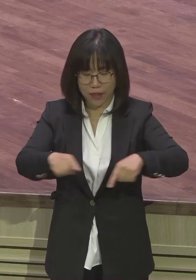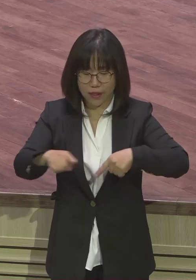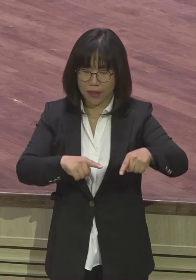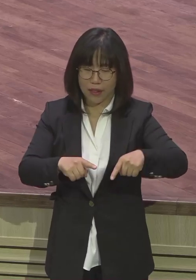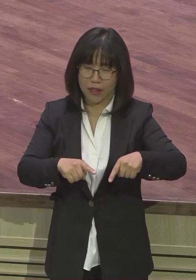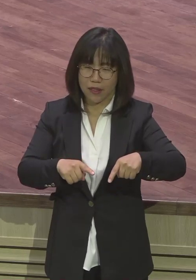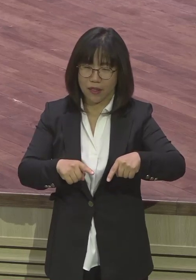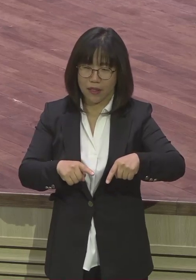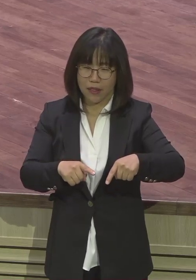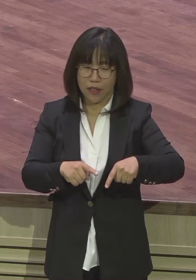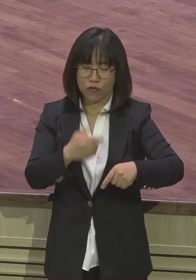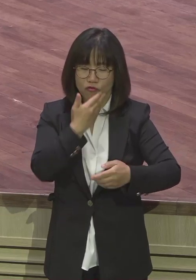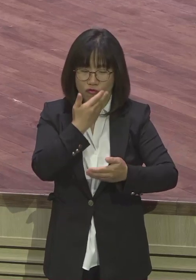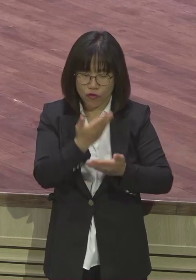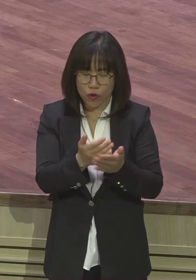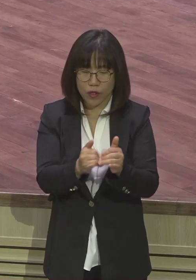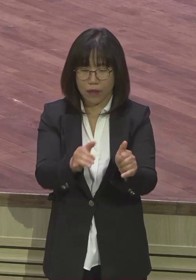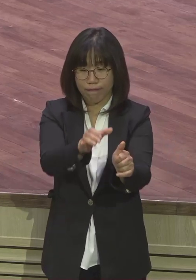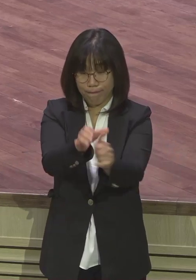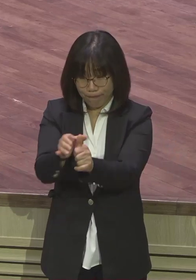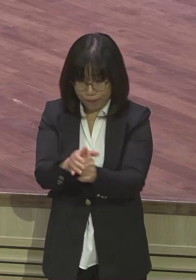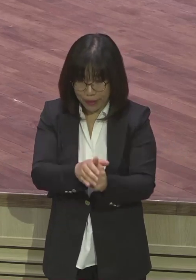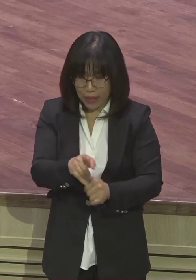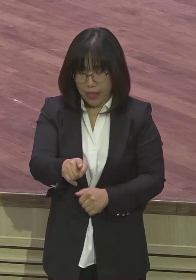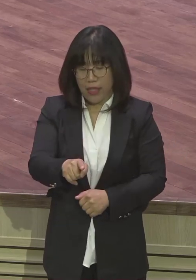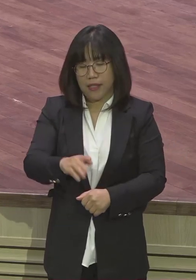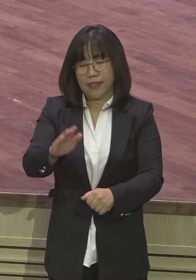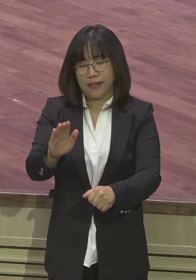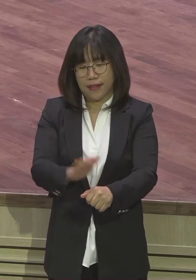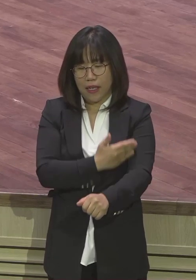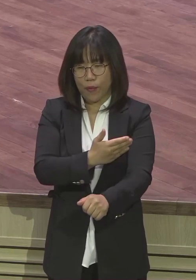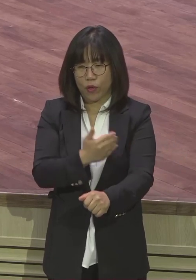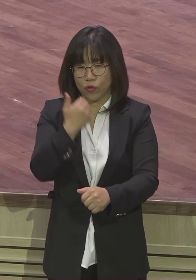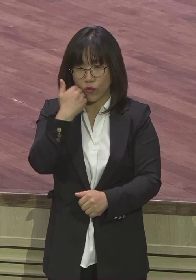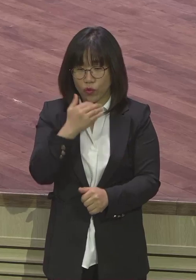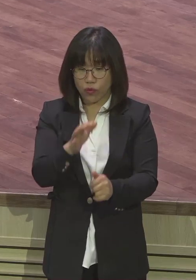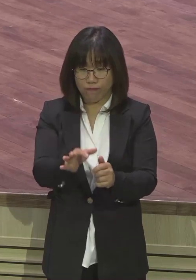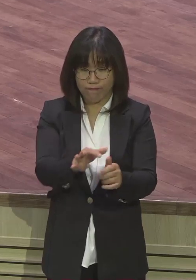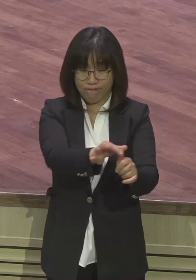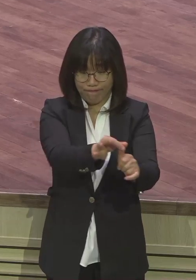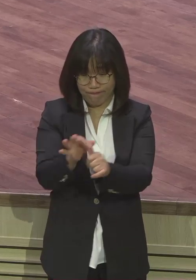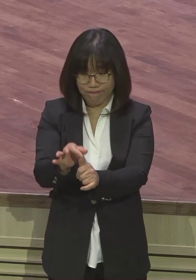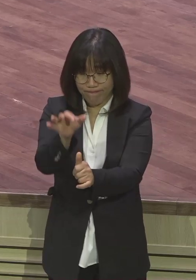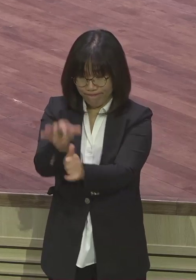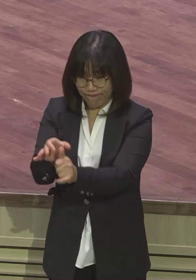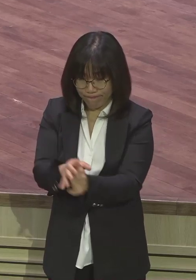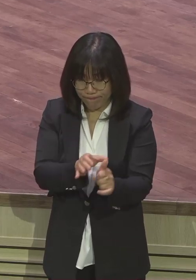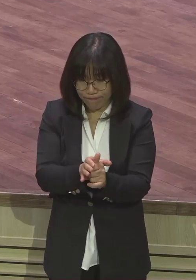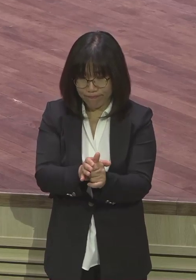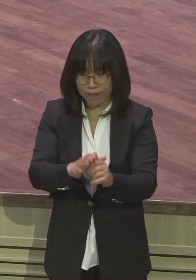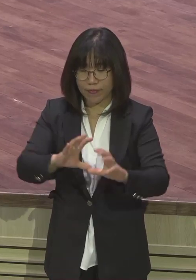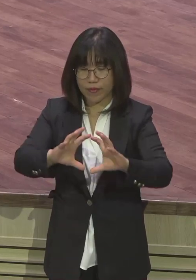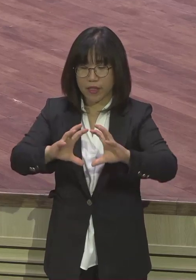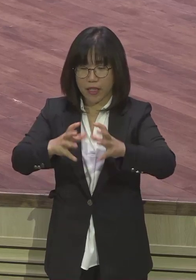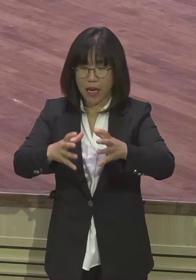수준이 너무 떨어지는데 도대체 이 국제 감각도 경험도 없어요. 처음 하는 거에요. 그러니까